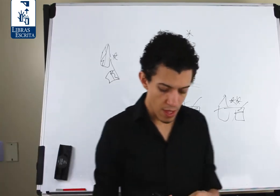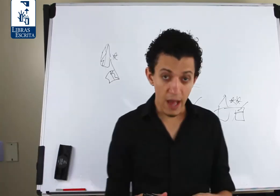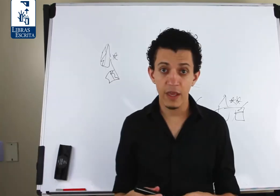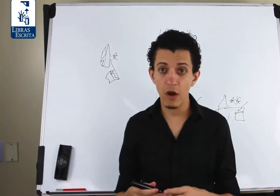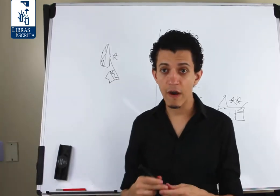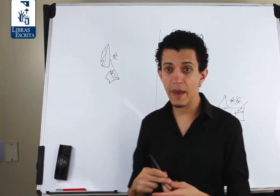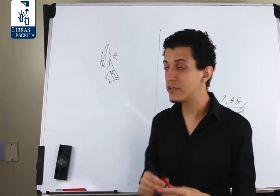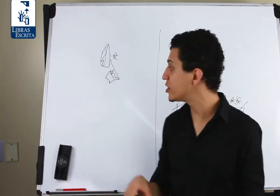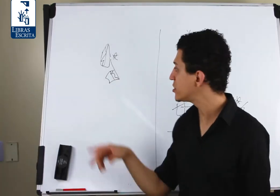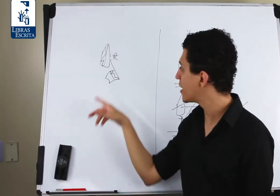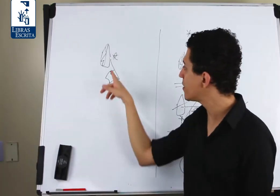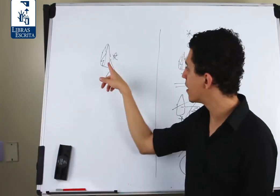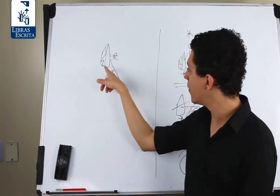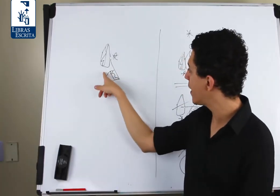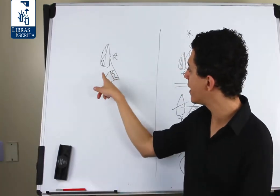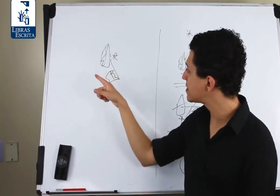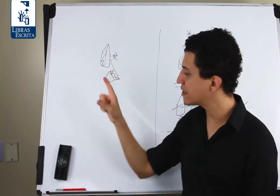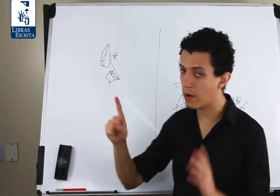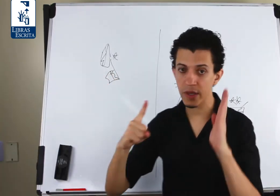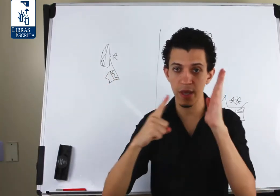Aqui, novamente, a gente tem então esse sinal aqui.